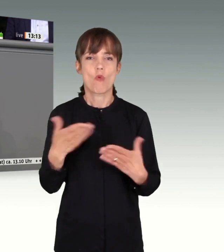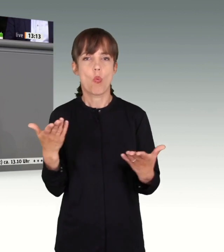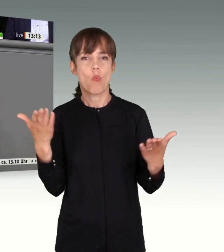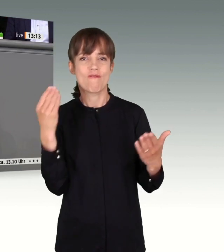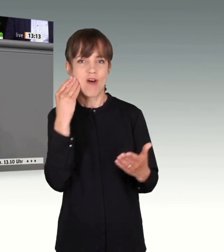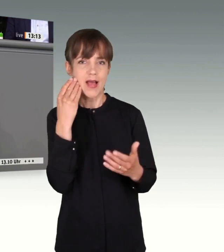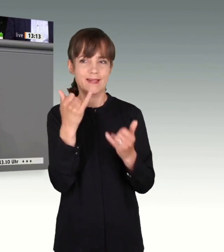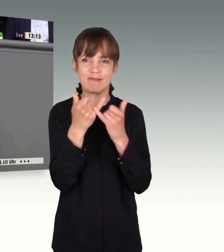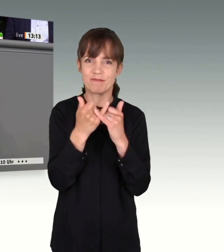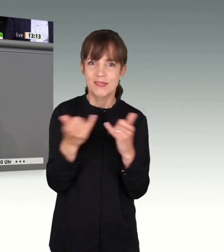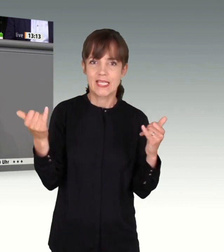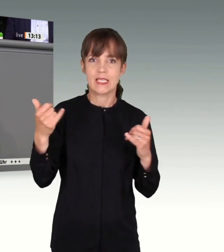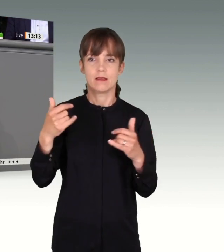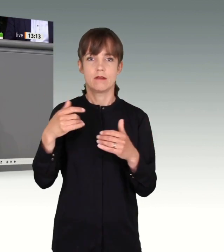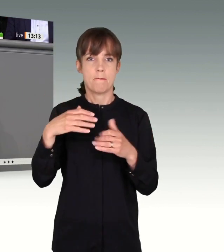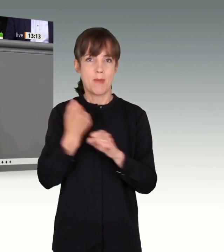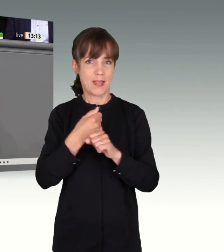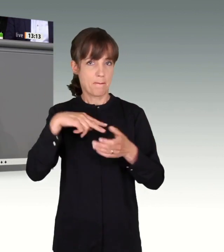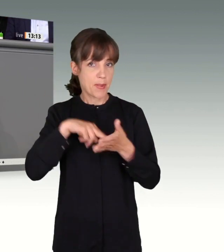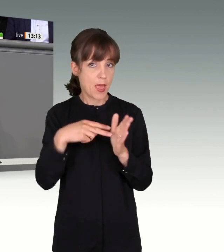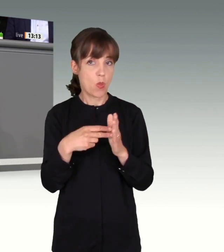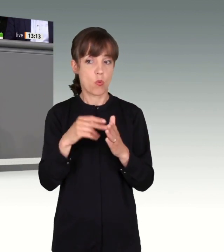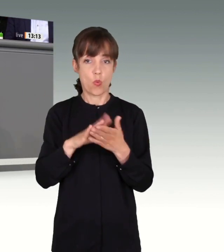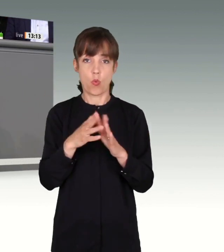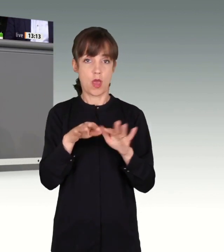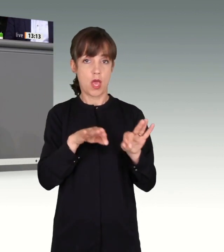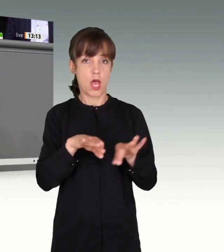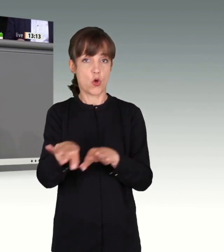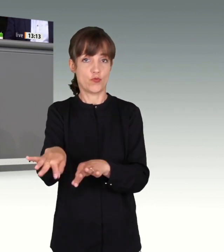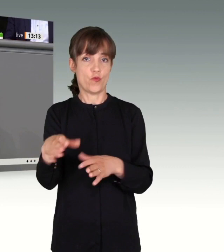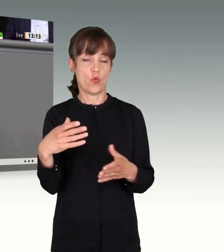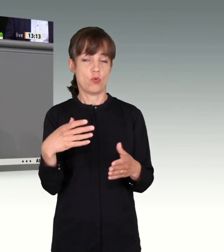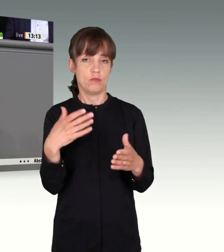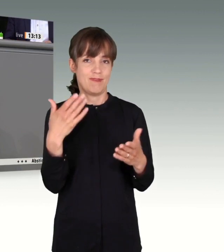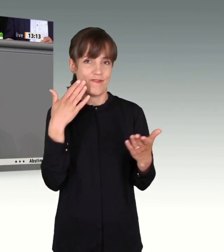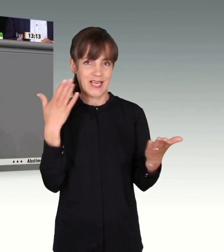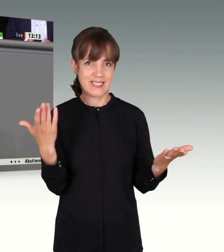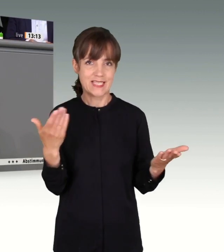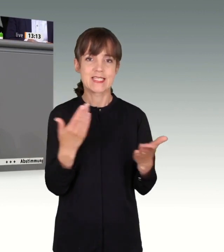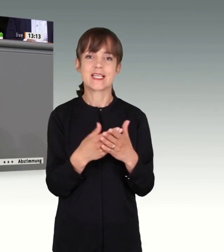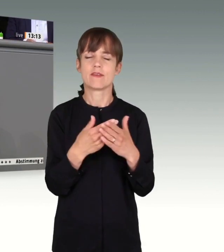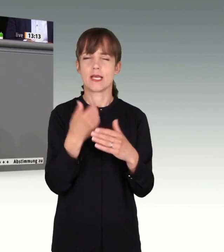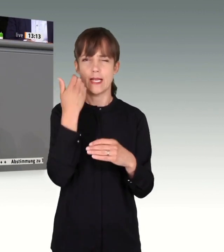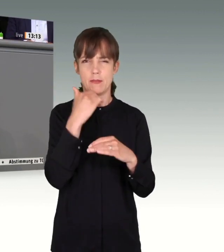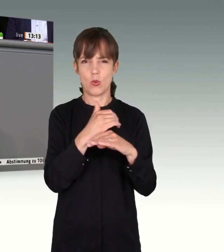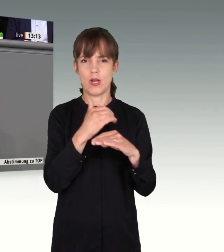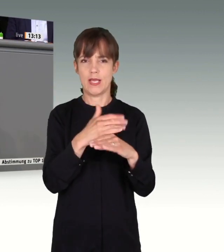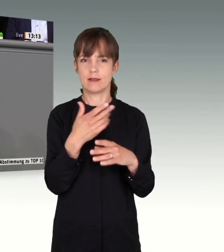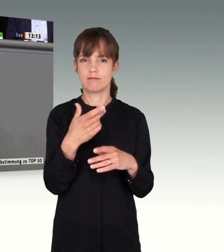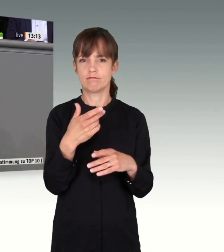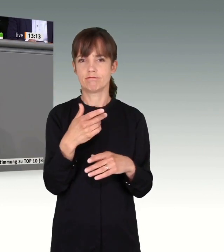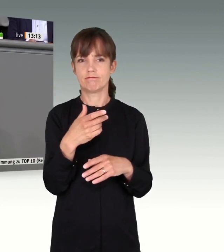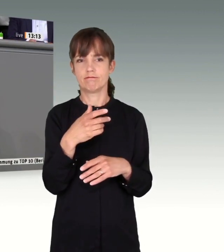Anschlag geplant oder gar ausgeführt wird. Und deswegen dürfen wir, liebe Kolleginnen und Kollegen der Grünen, den Blick nicht